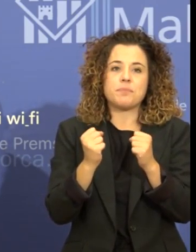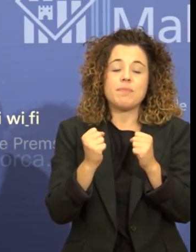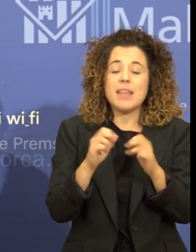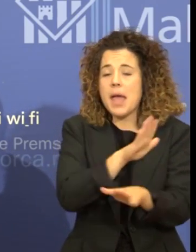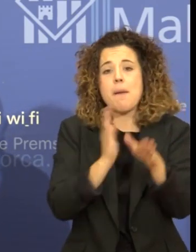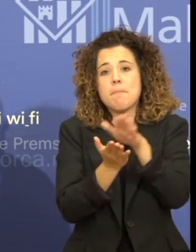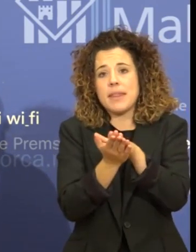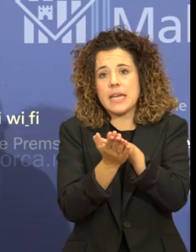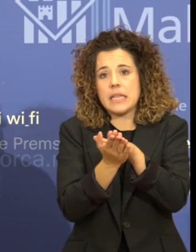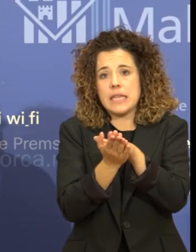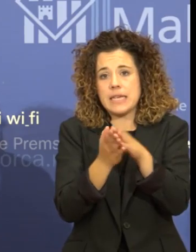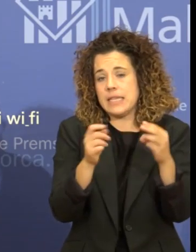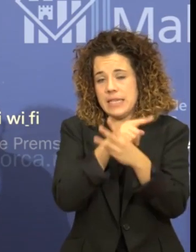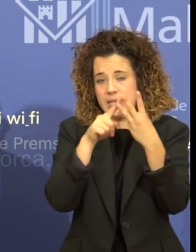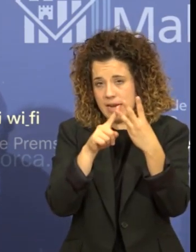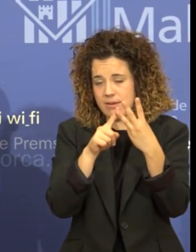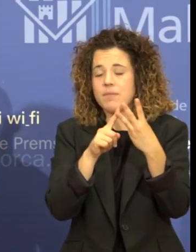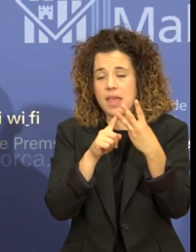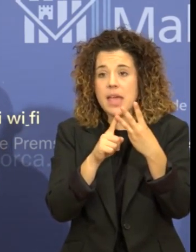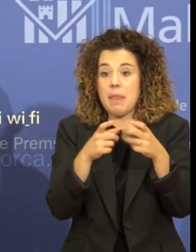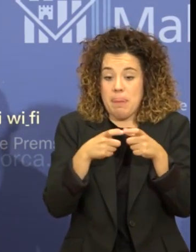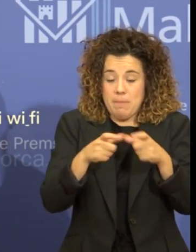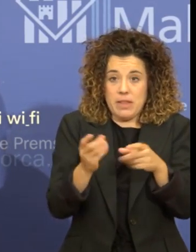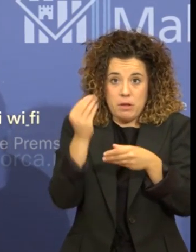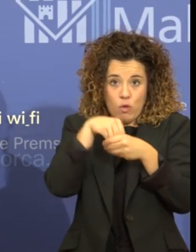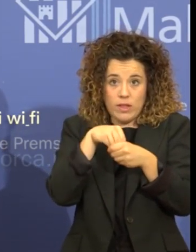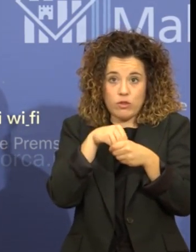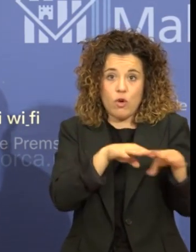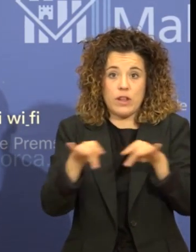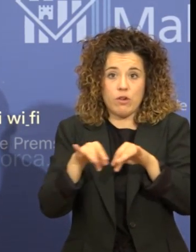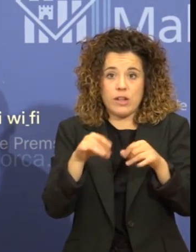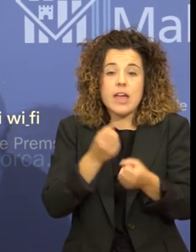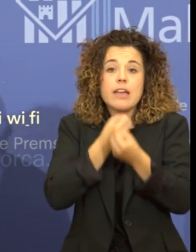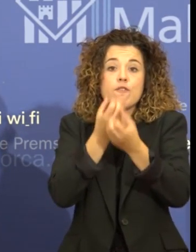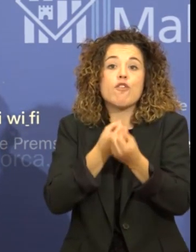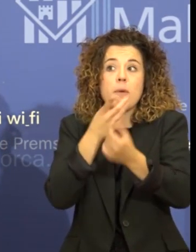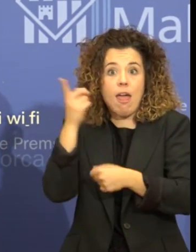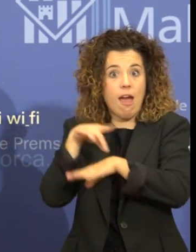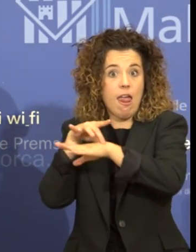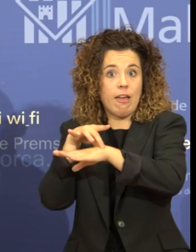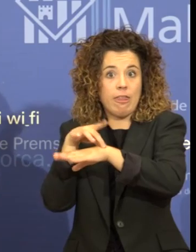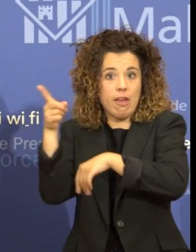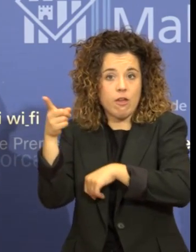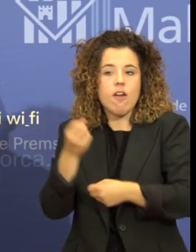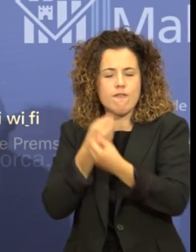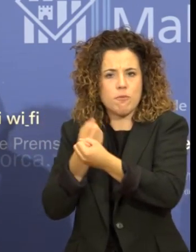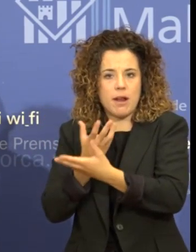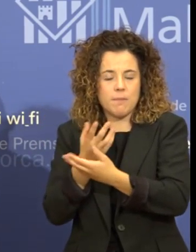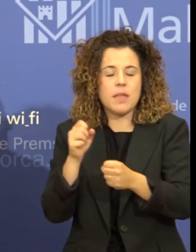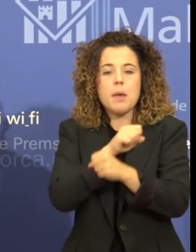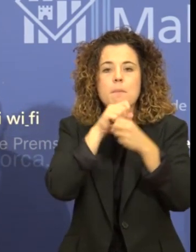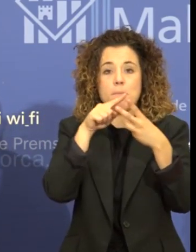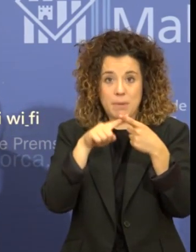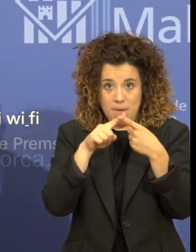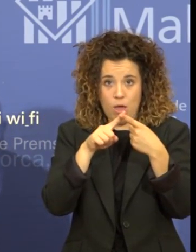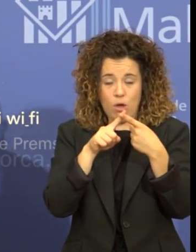'expedients que des del Departament de Territori s'informarà a l'agència. En primer lloc, quan